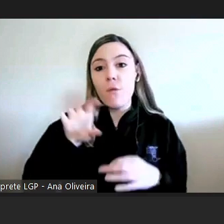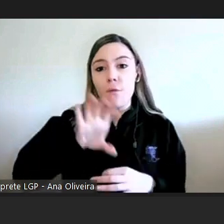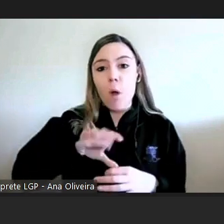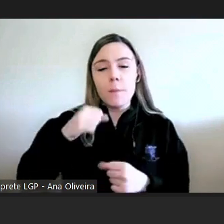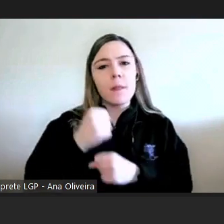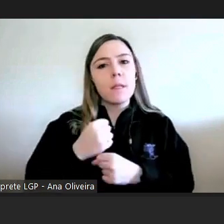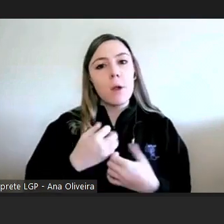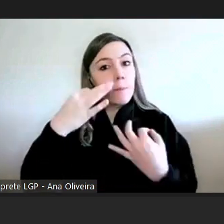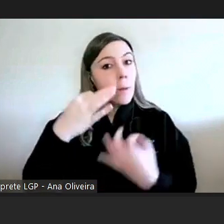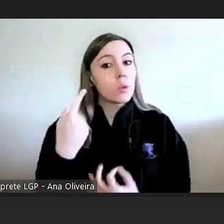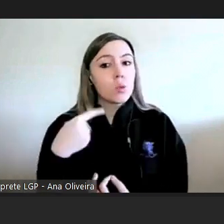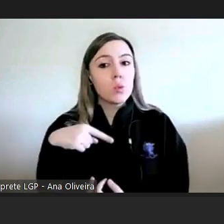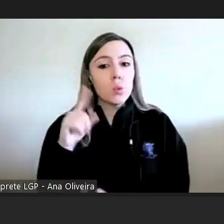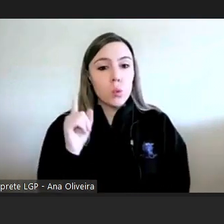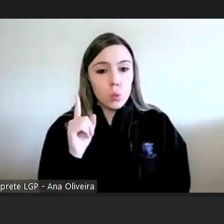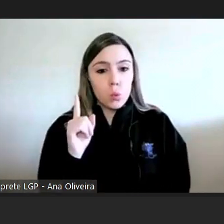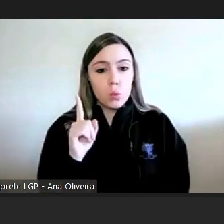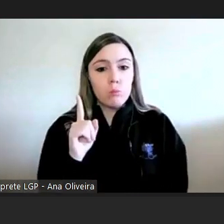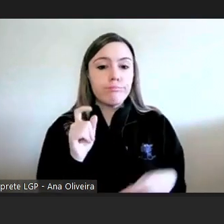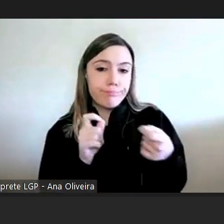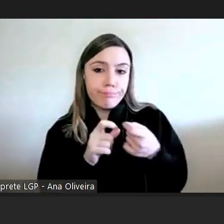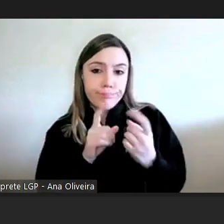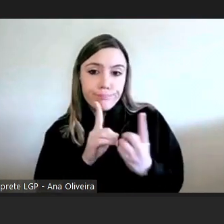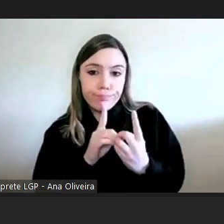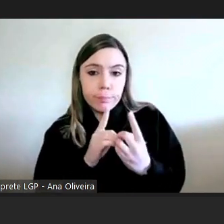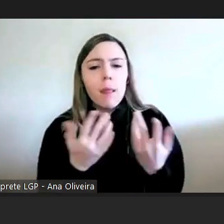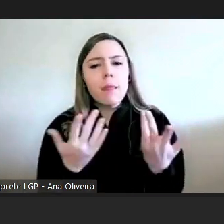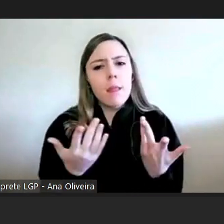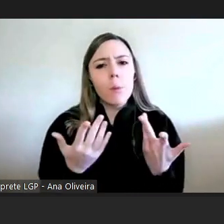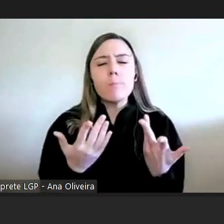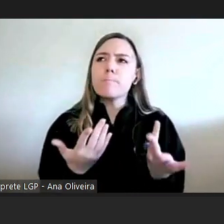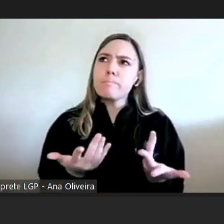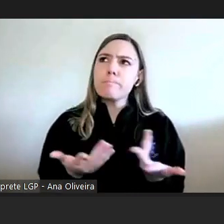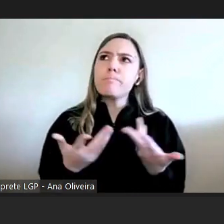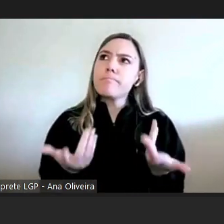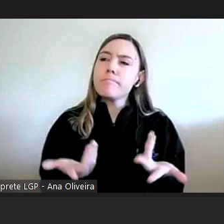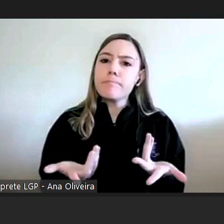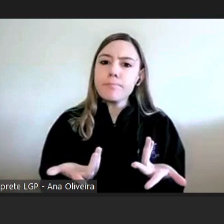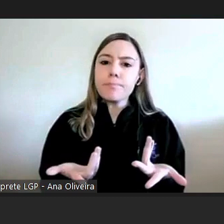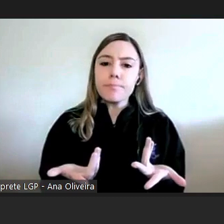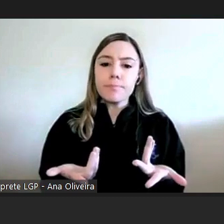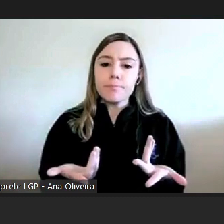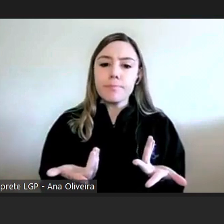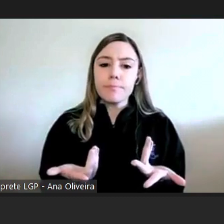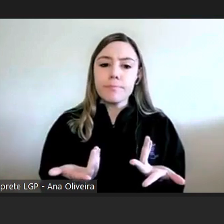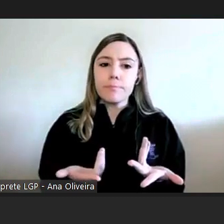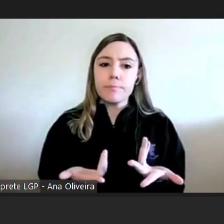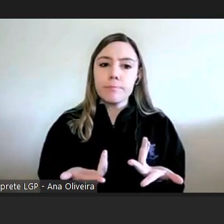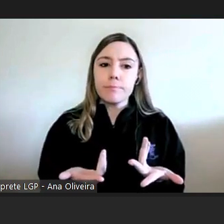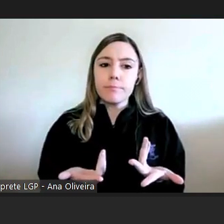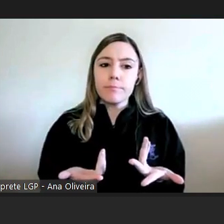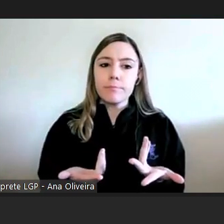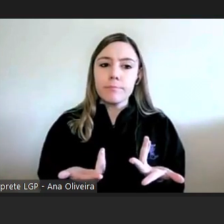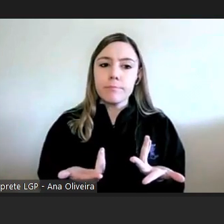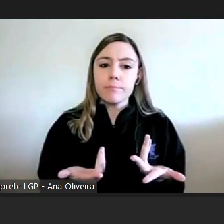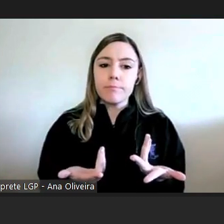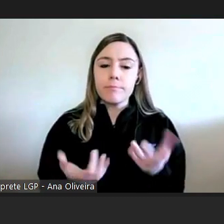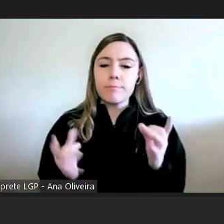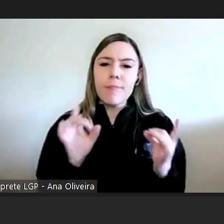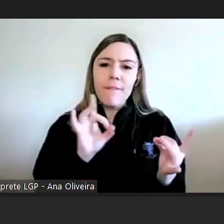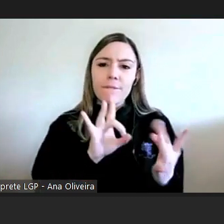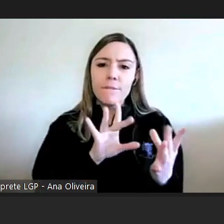mais informal e próxima o que é que nos chega é isso o que é que nos chega de feedback